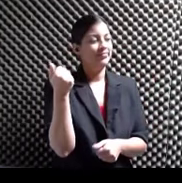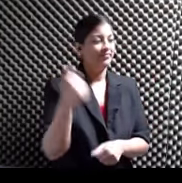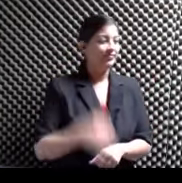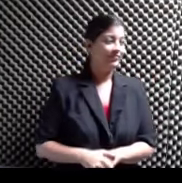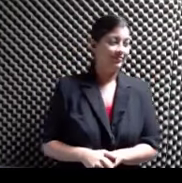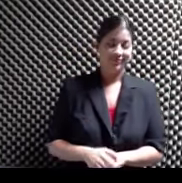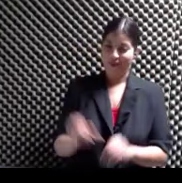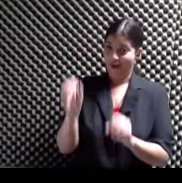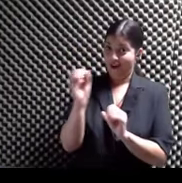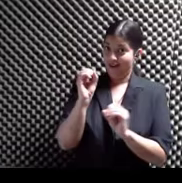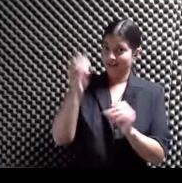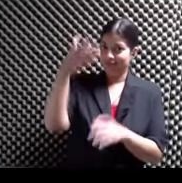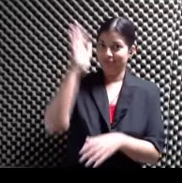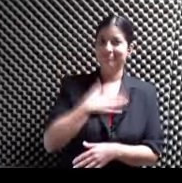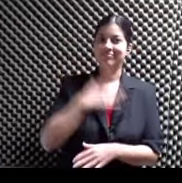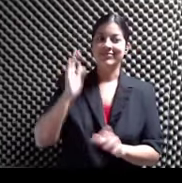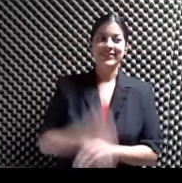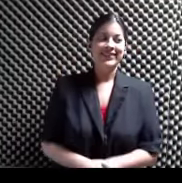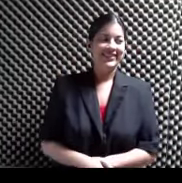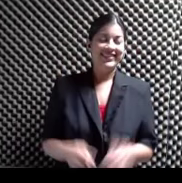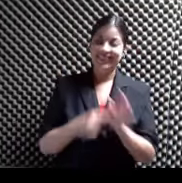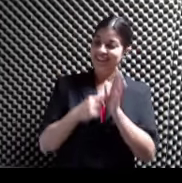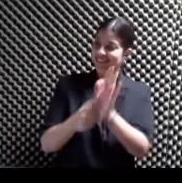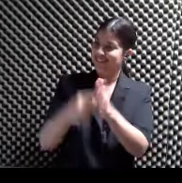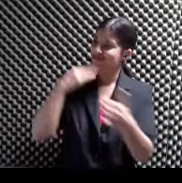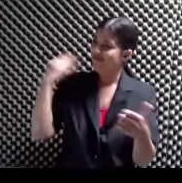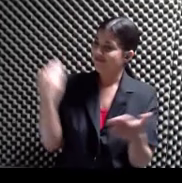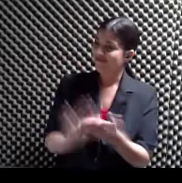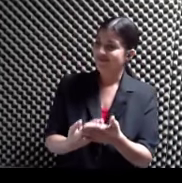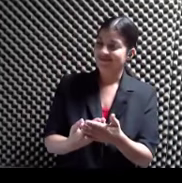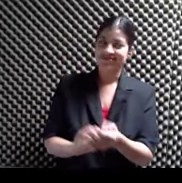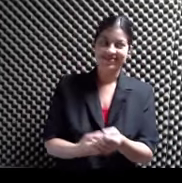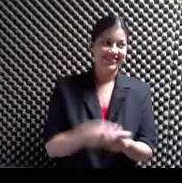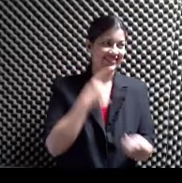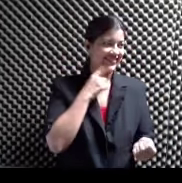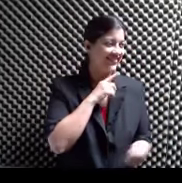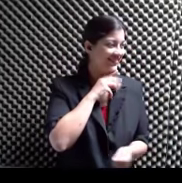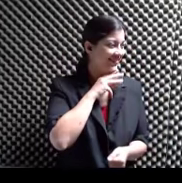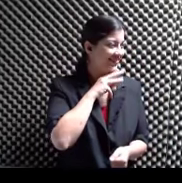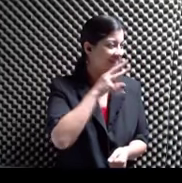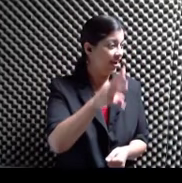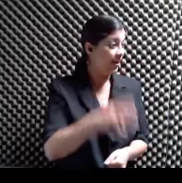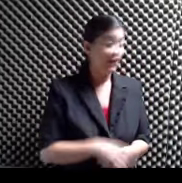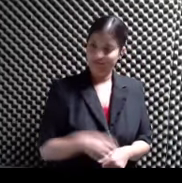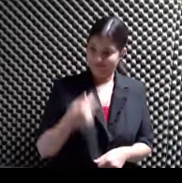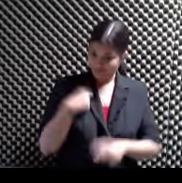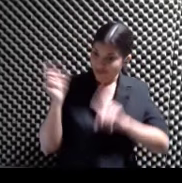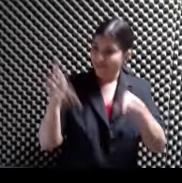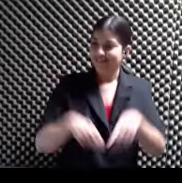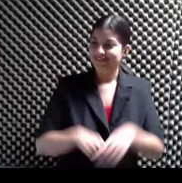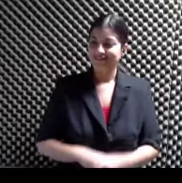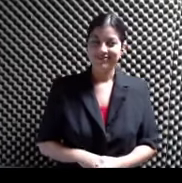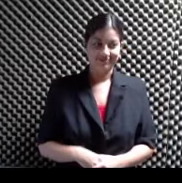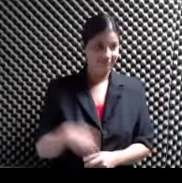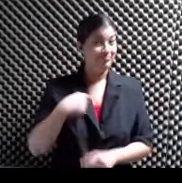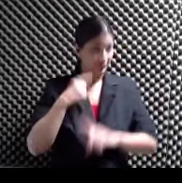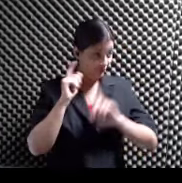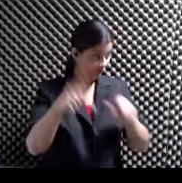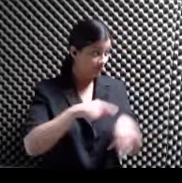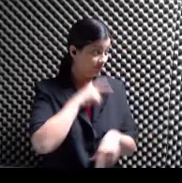Qué buena muestra Tan idioma Ay Dios mío Yo voy para allá Pues les quería comentar Brevemente Y